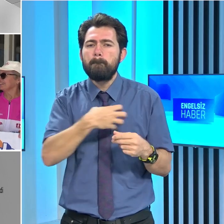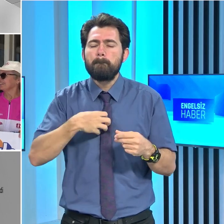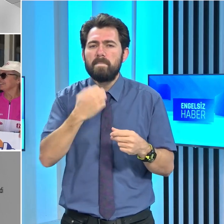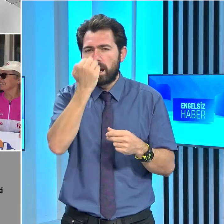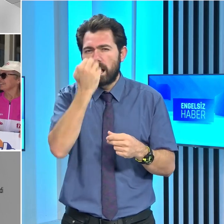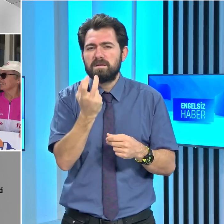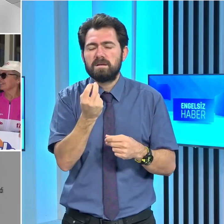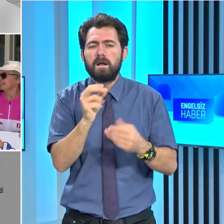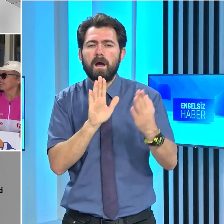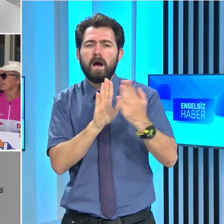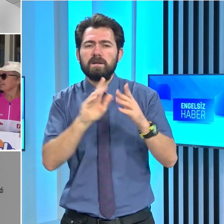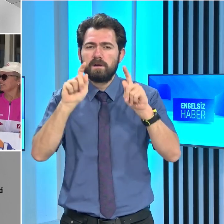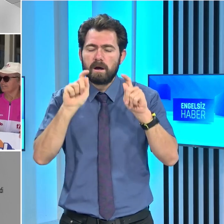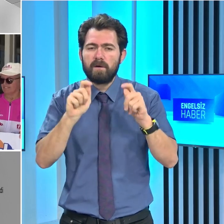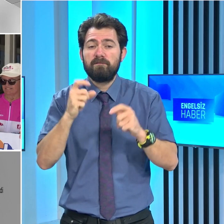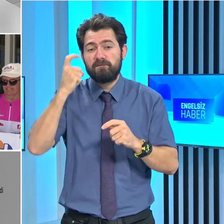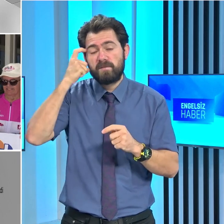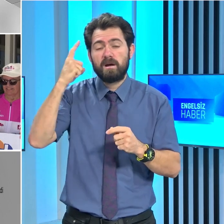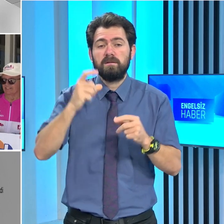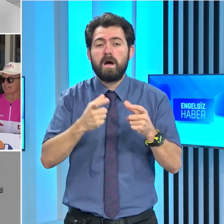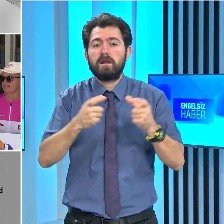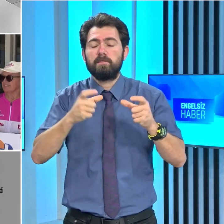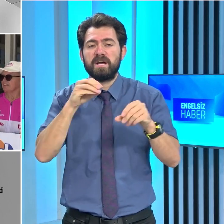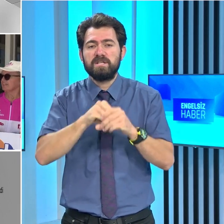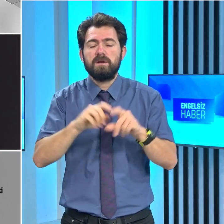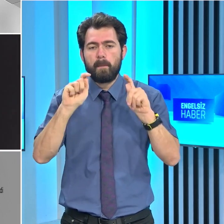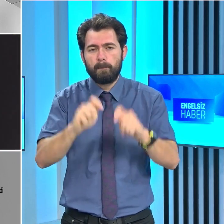farkındalığı artırmak için yaptıklarını söyledi.